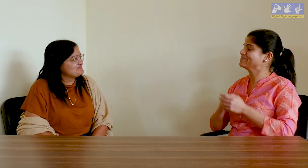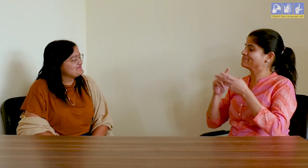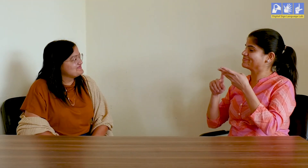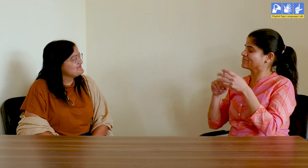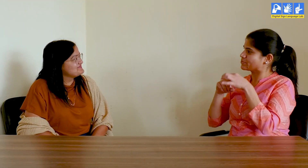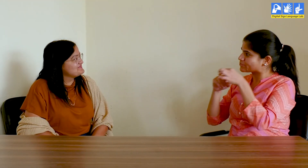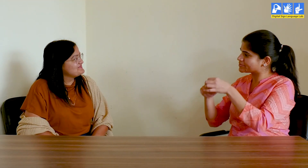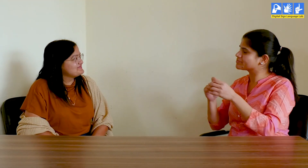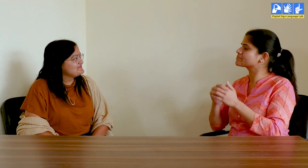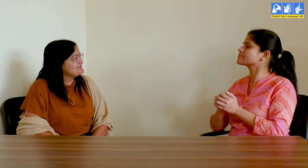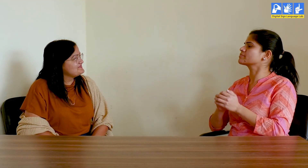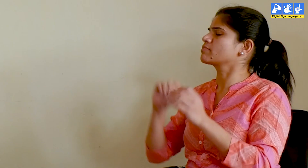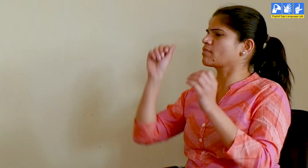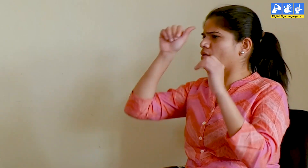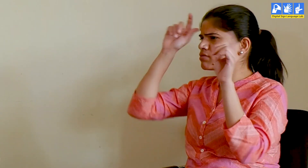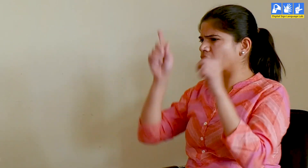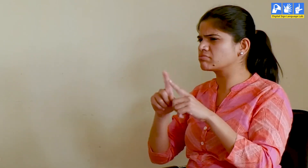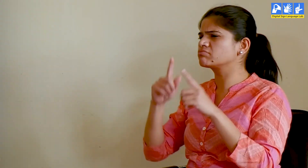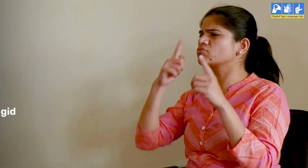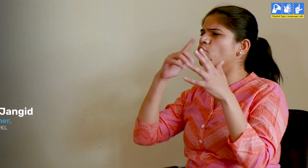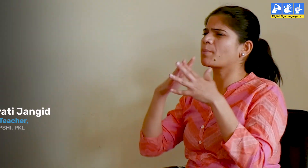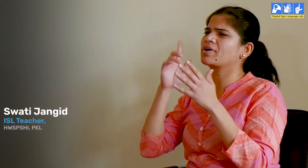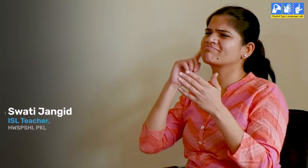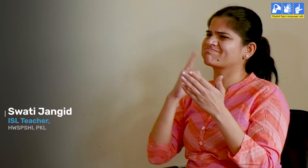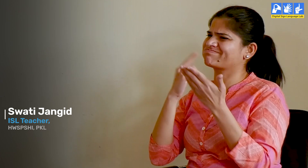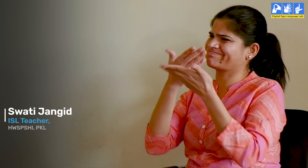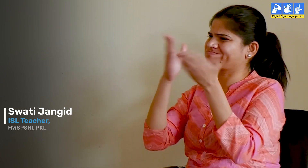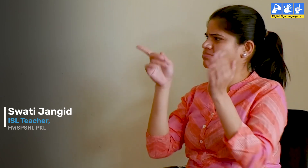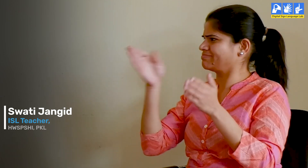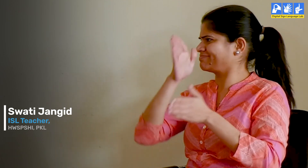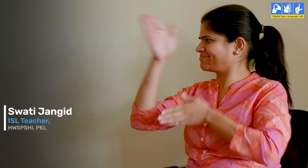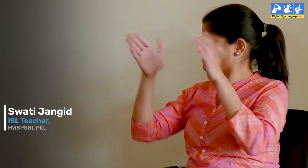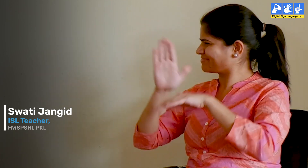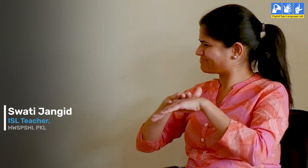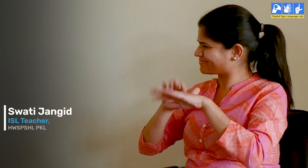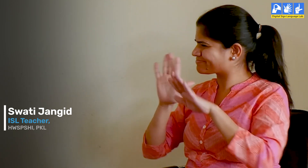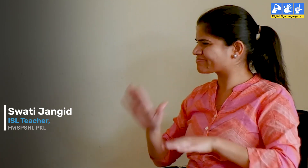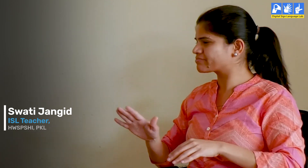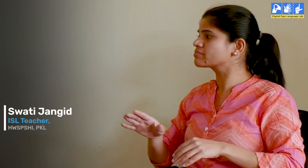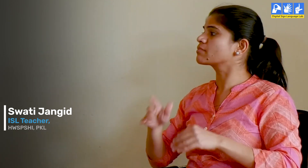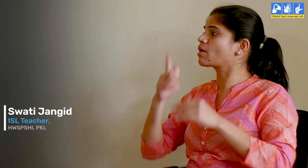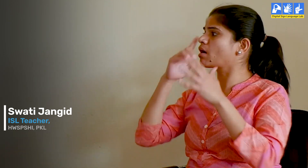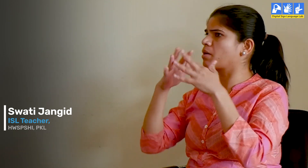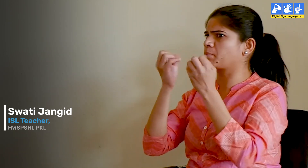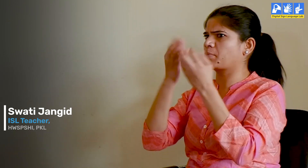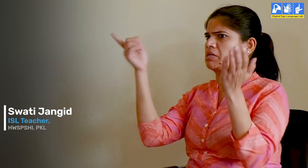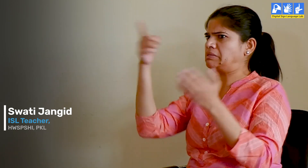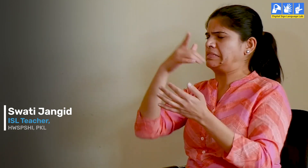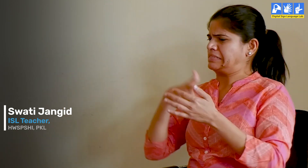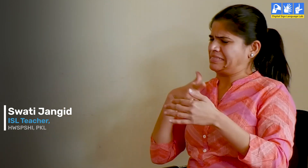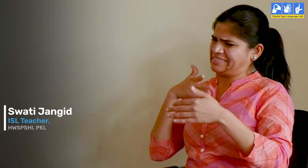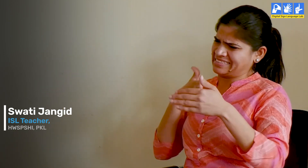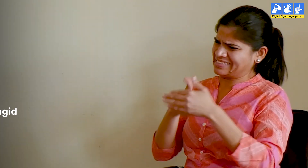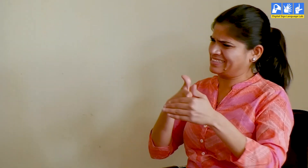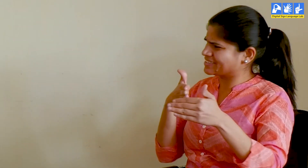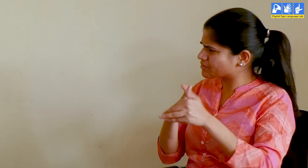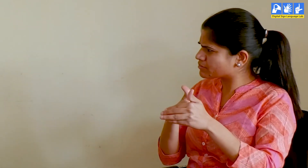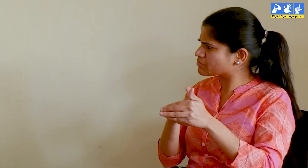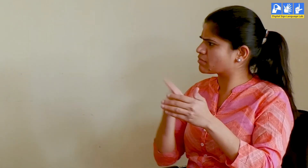मेरा आपसे एक प्रशन है आपने भारत में कई बदिर महलाओं के साथ अनुभव किये हैं उन्हें सुजाव दिये